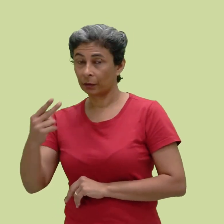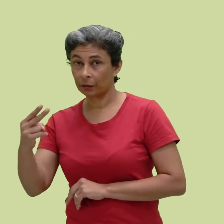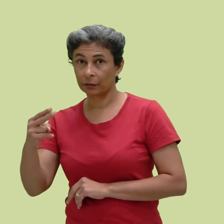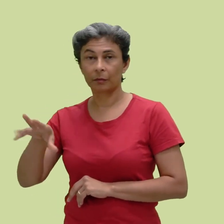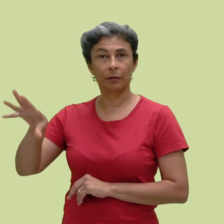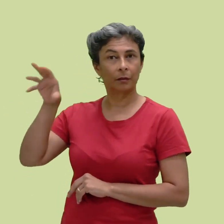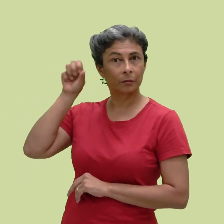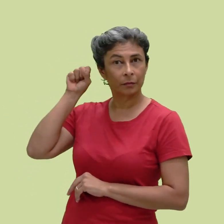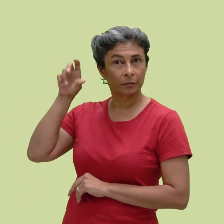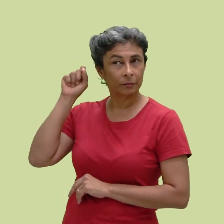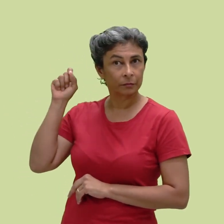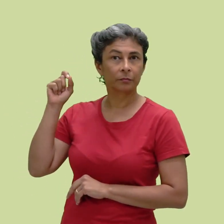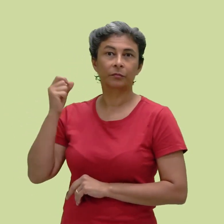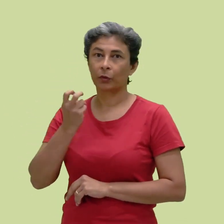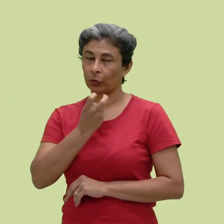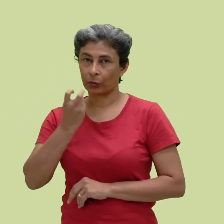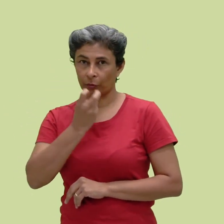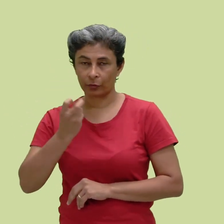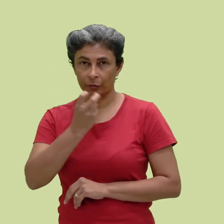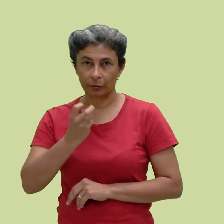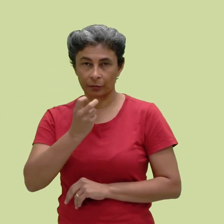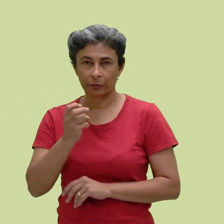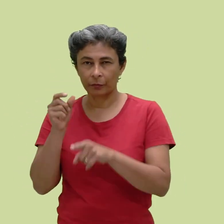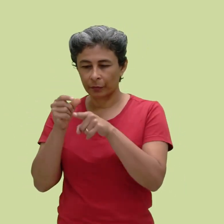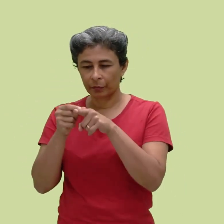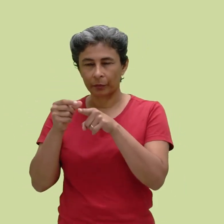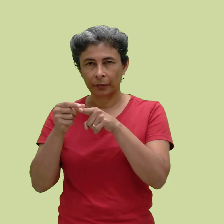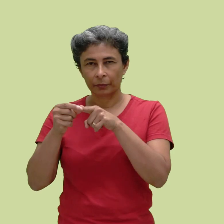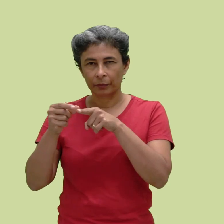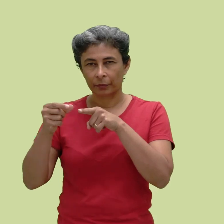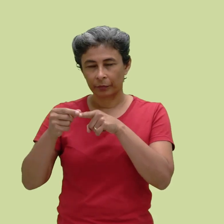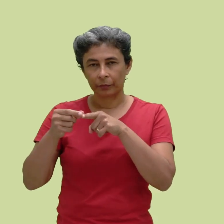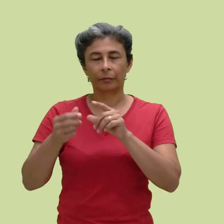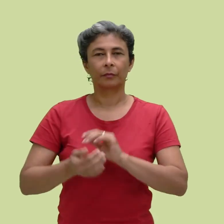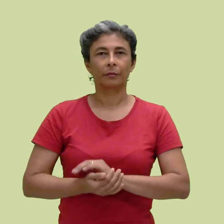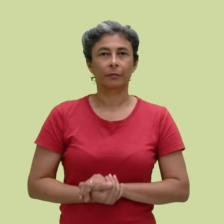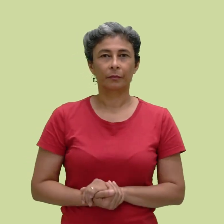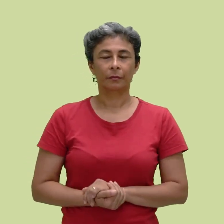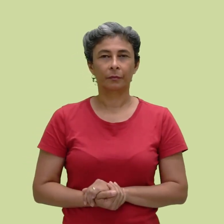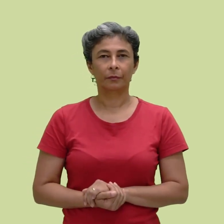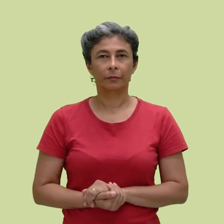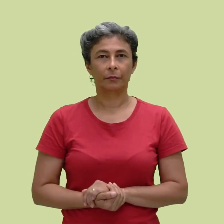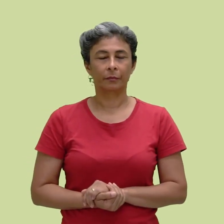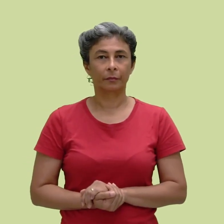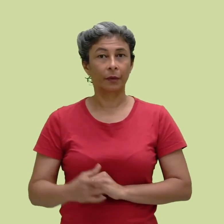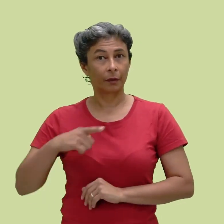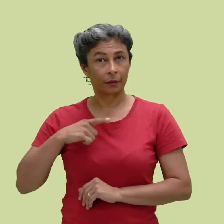uma língua auditiva oral, onde suas menores partes são os fonemas, e tem a